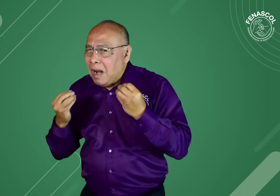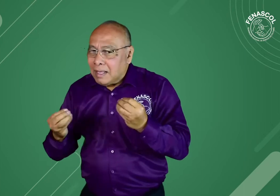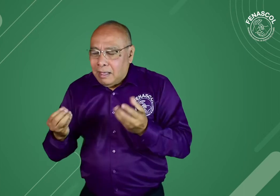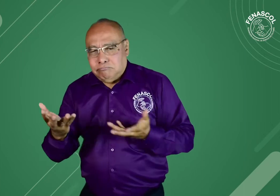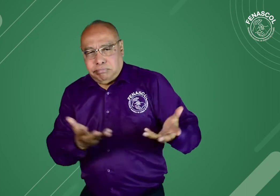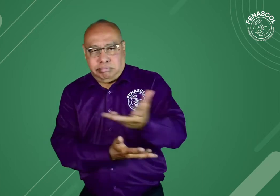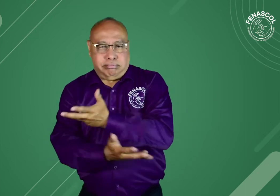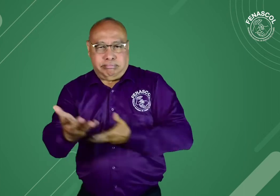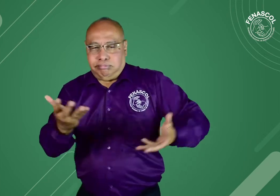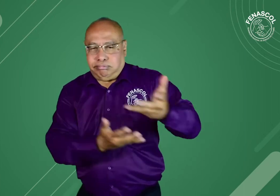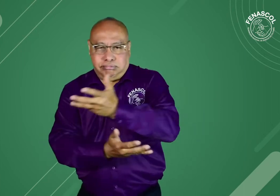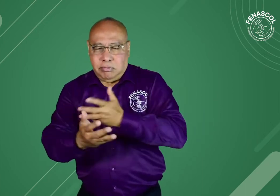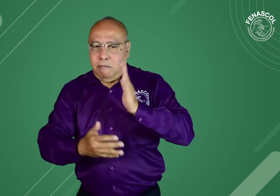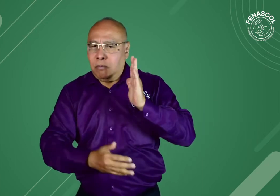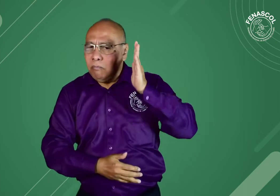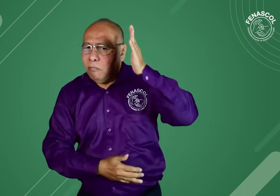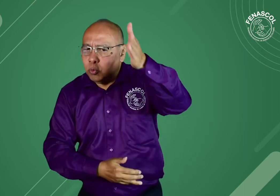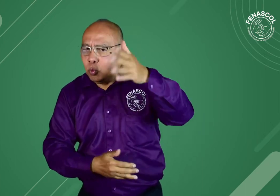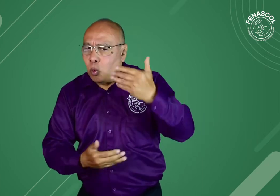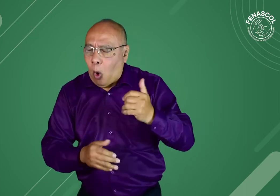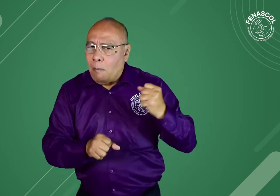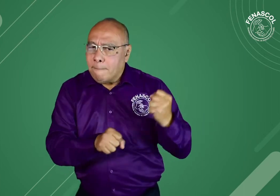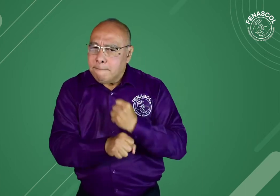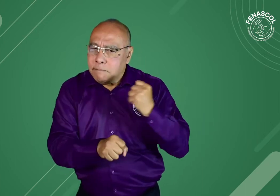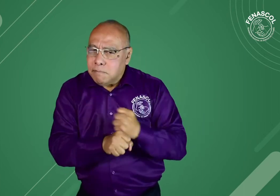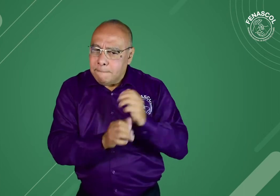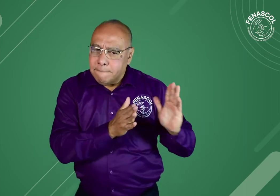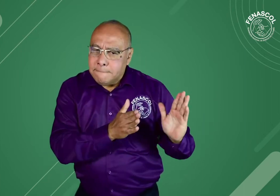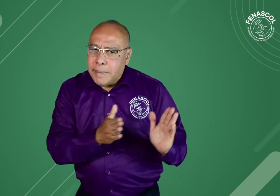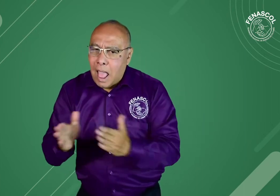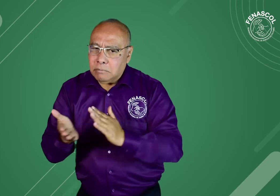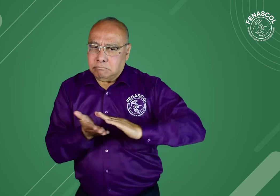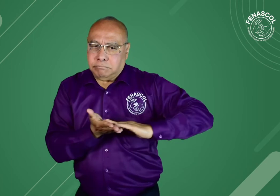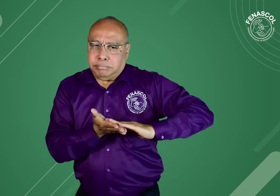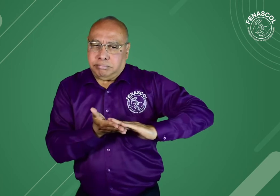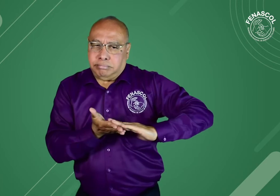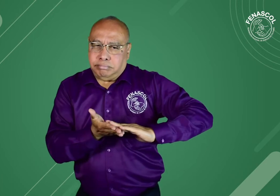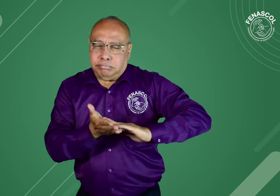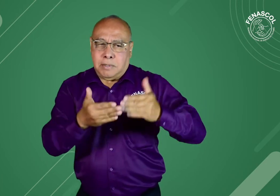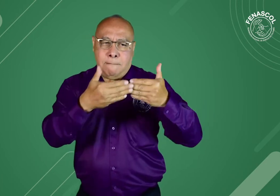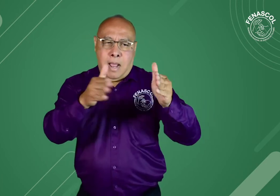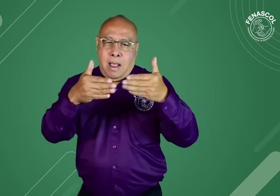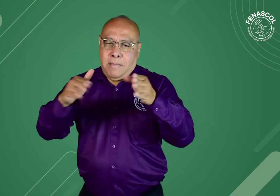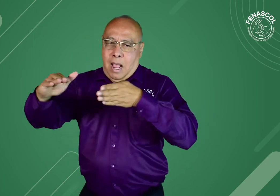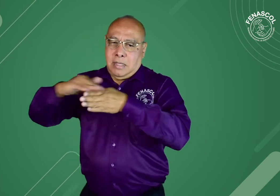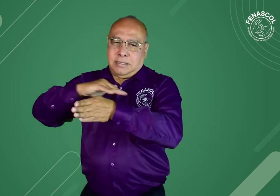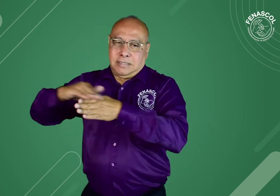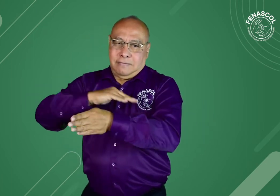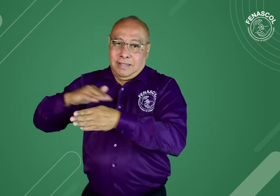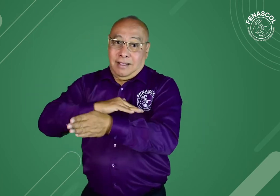que acepten nuestra invitación y nos acompañen en este webinar. Y que de esta manera establezcamos un plan de trabajo